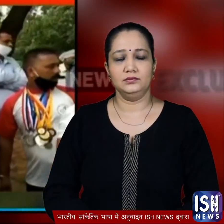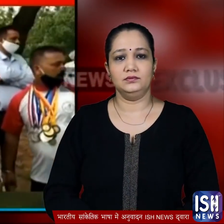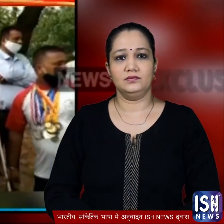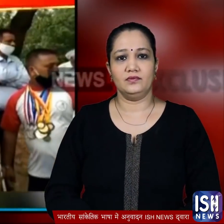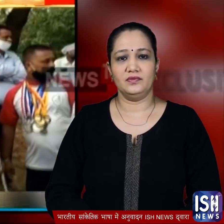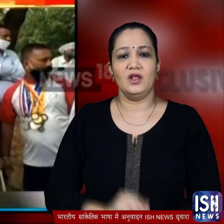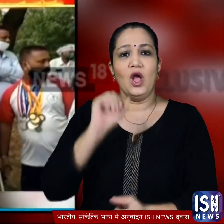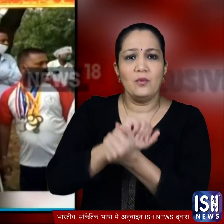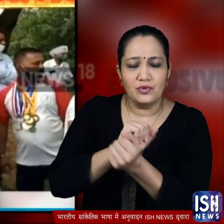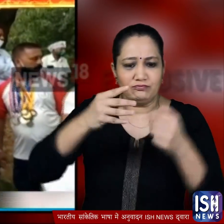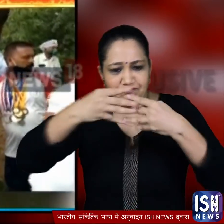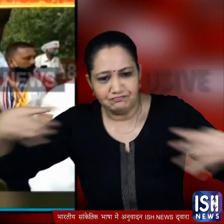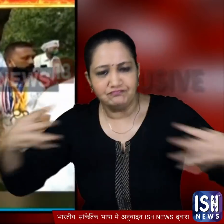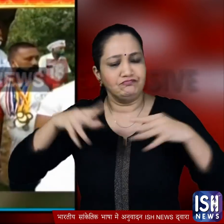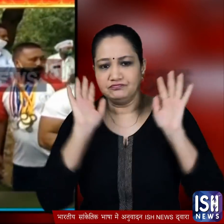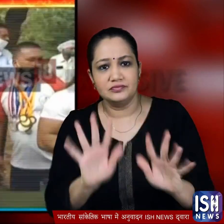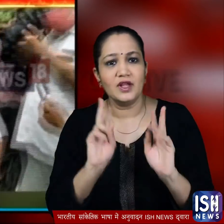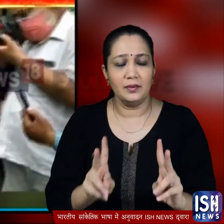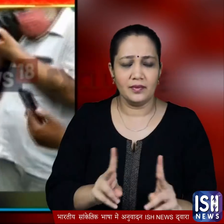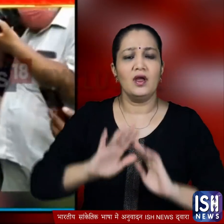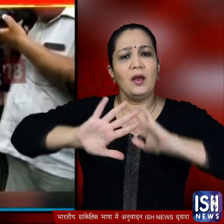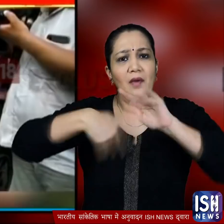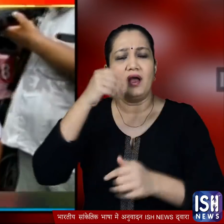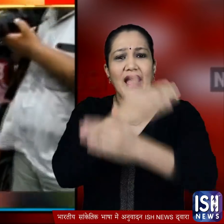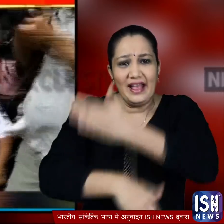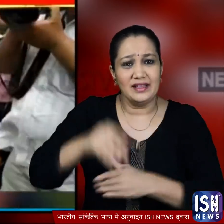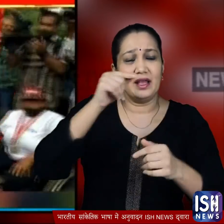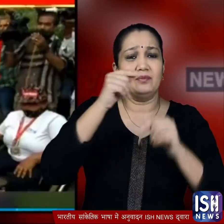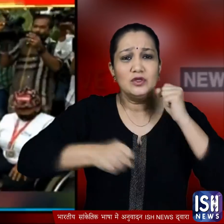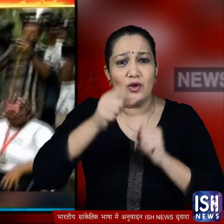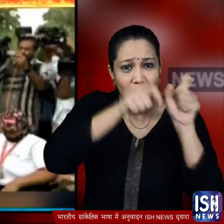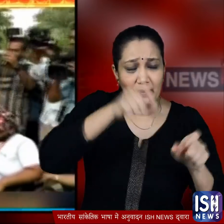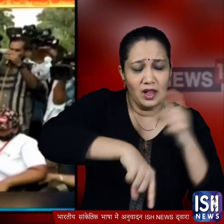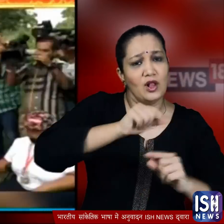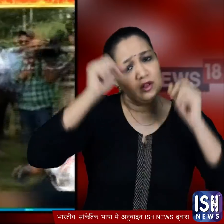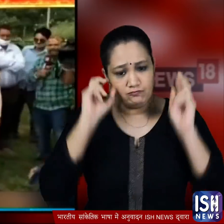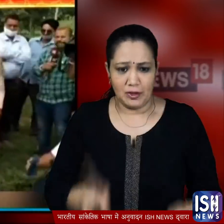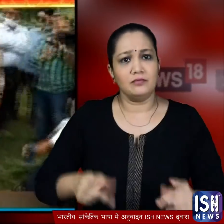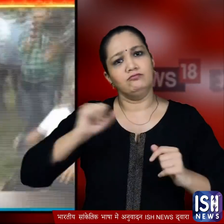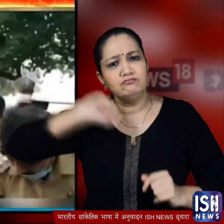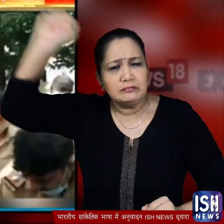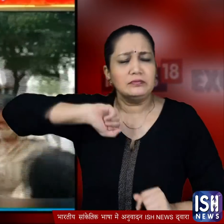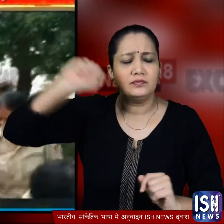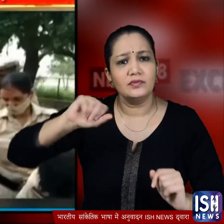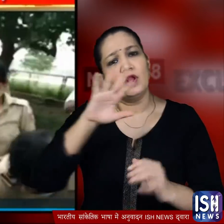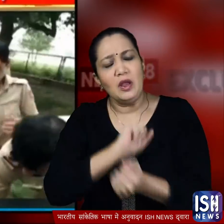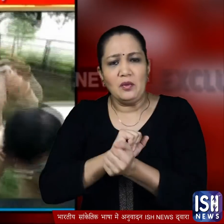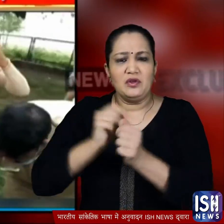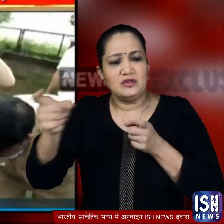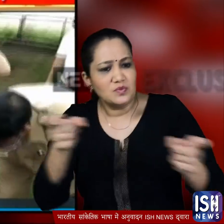जहां पुलिस ने बैरिकेडिंग करके उन्हें रोक लिया इसके बाद सभी पैरा अथलीट ने वहां सड़क पर धरना देने की योज़ना बनाए फिर पुलिस ने भी मोर्चा समाला